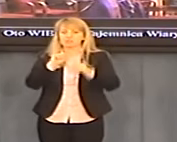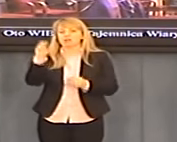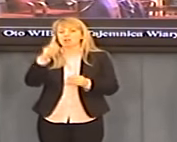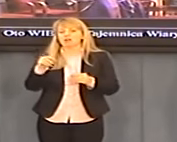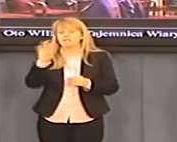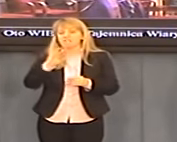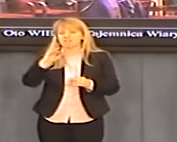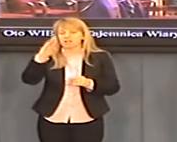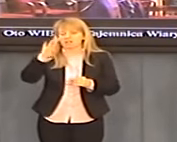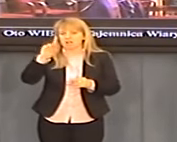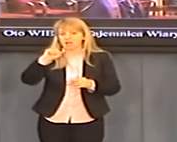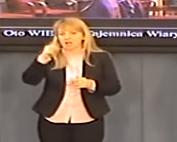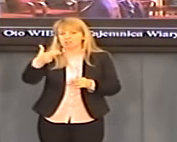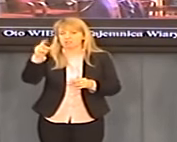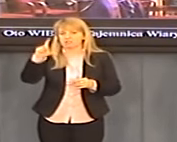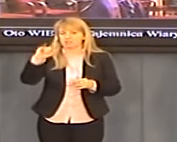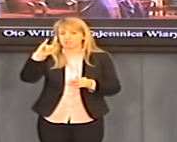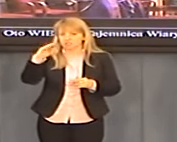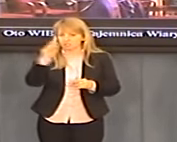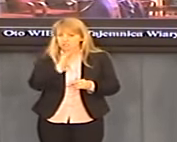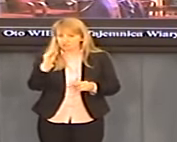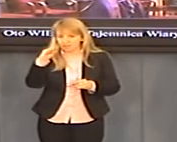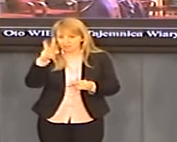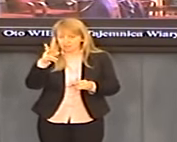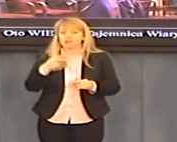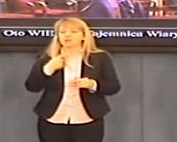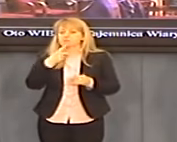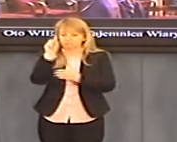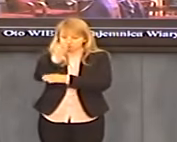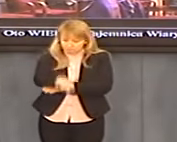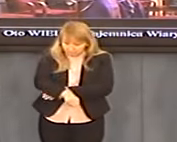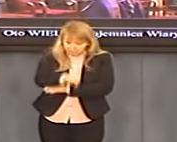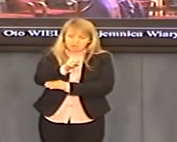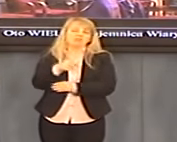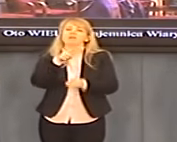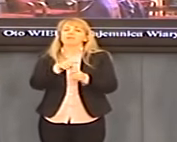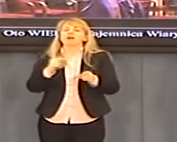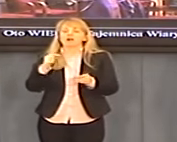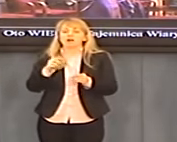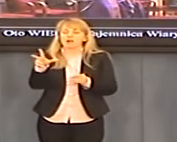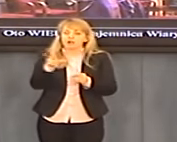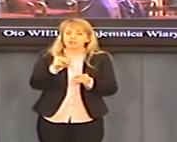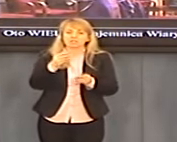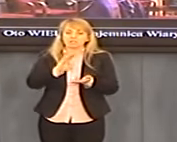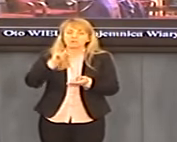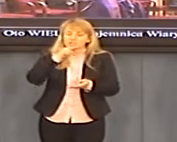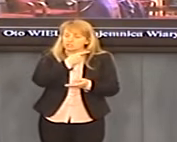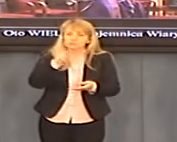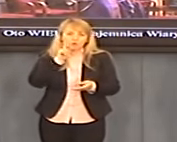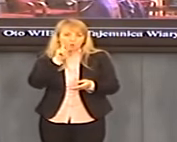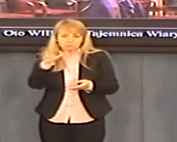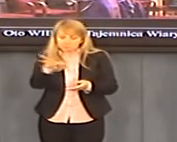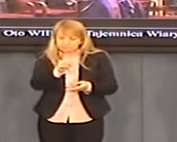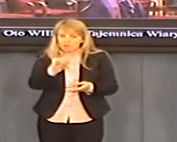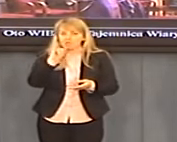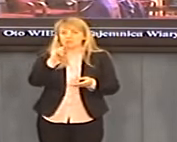pedofilii, pedofilii, pijaństwa wśród duchownych i żeby w końcu zadbał o to, żeby nie tylko w